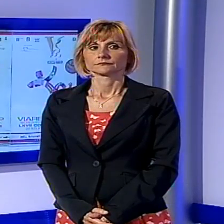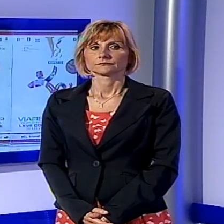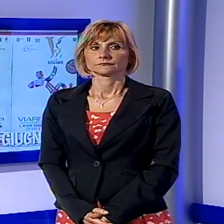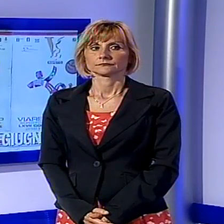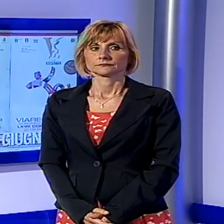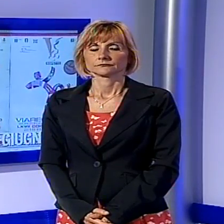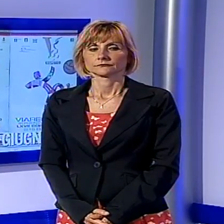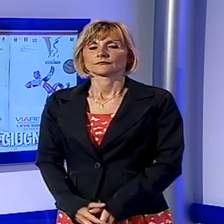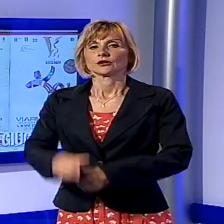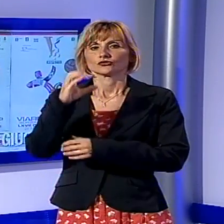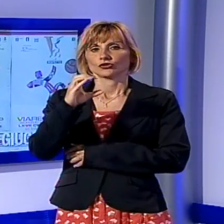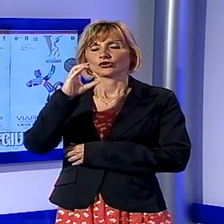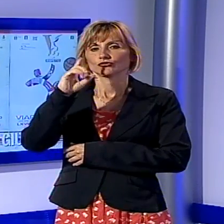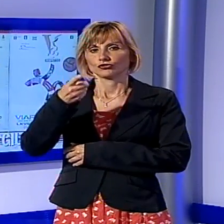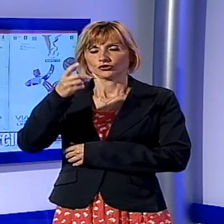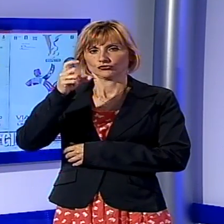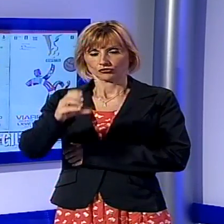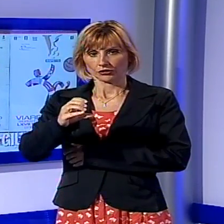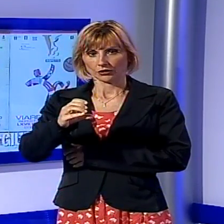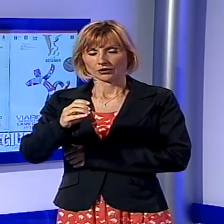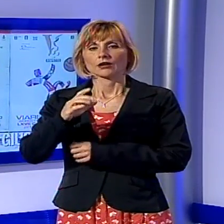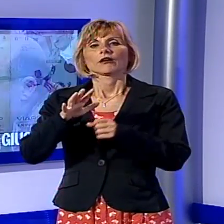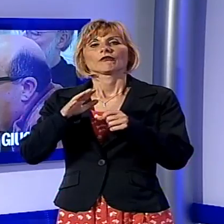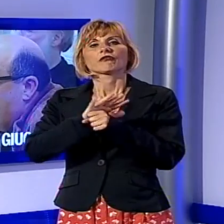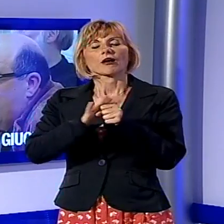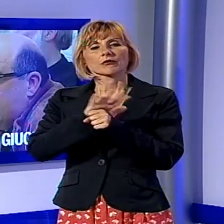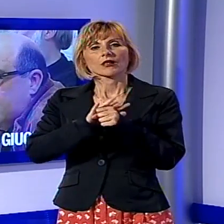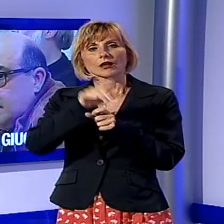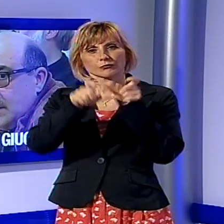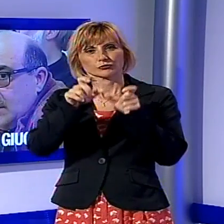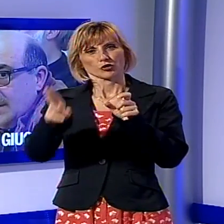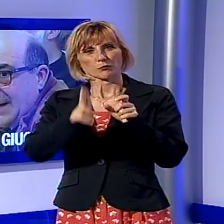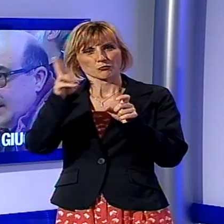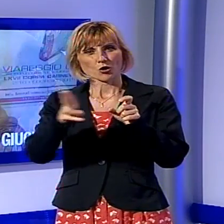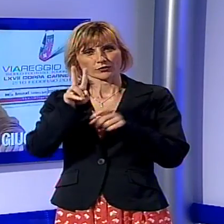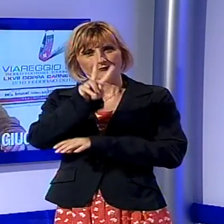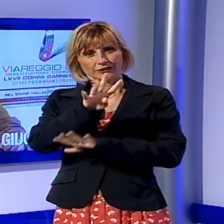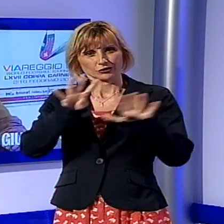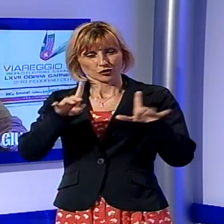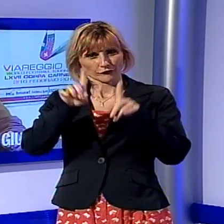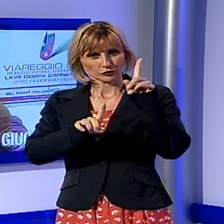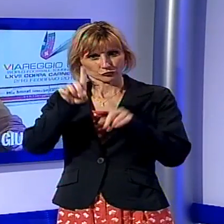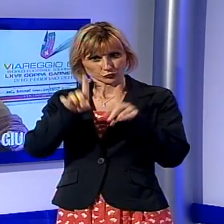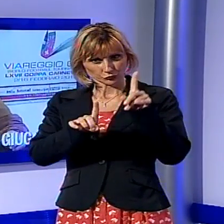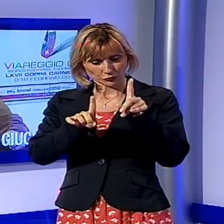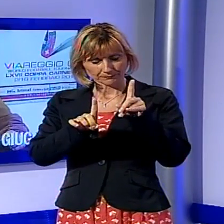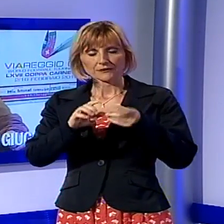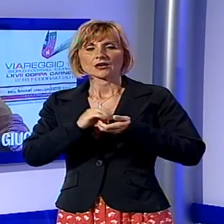Il Cgc per i familiari delle vittime del 29 giugno, la società bianconera ha consegnato alle associazioni un